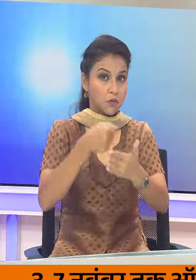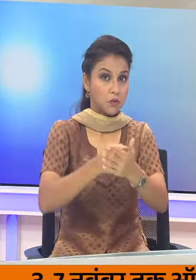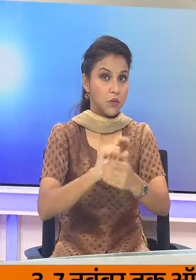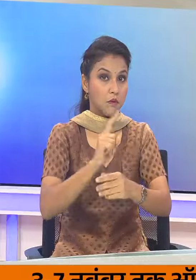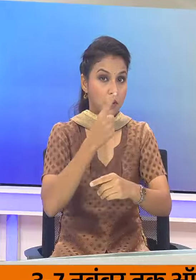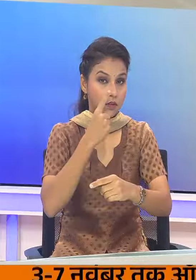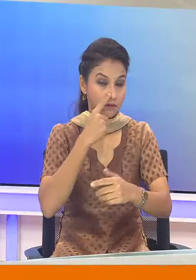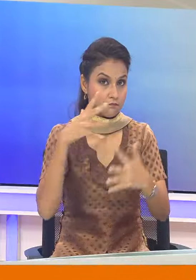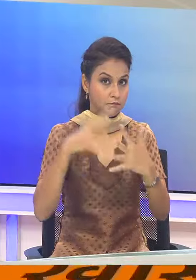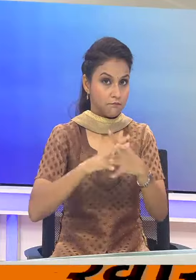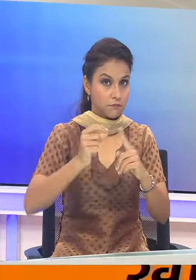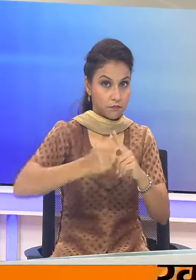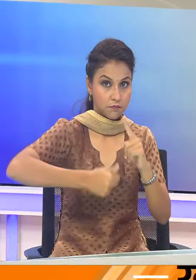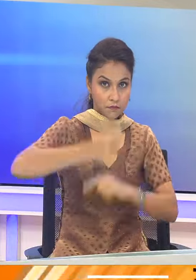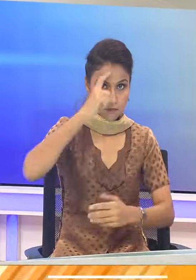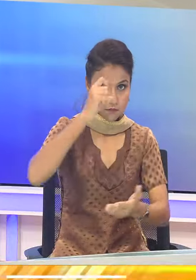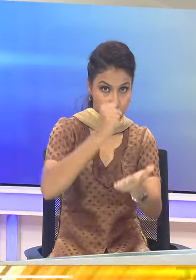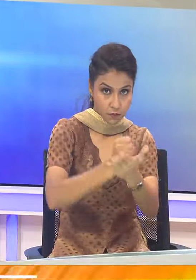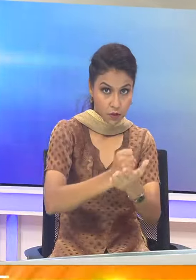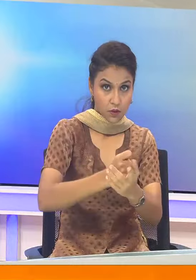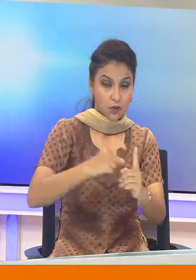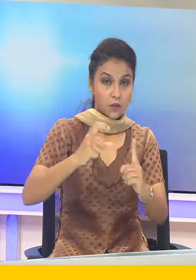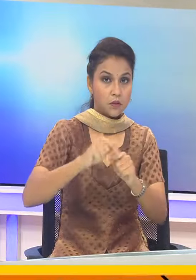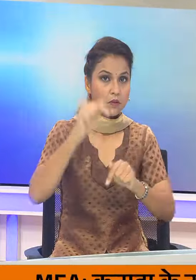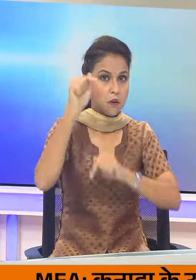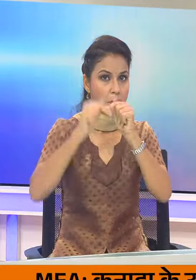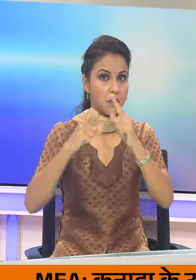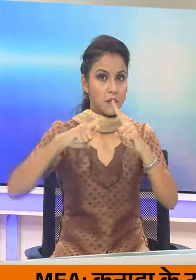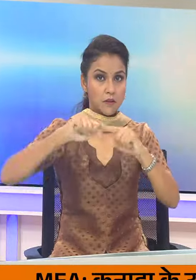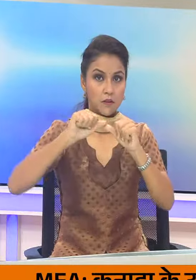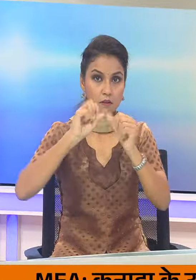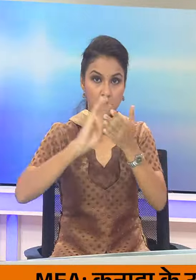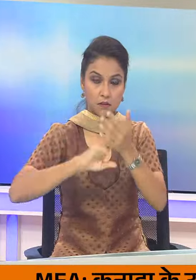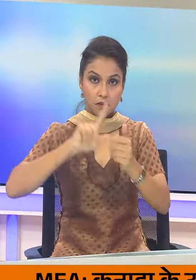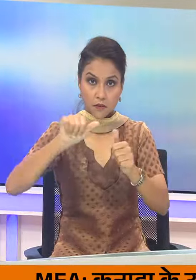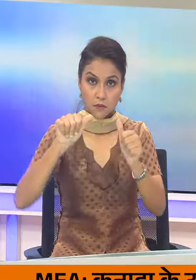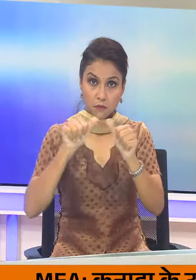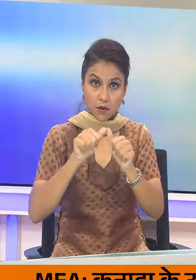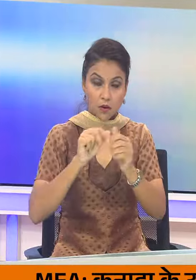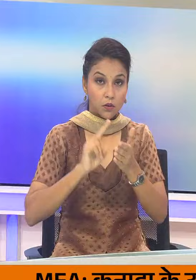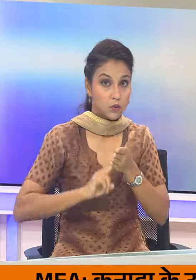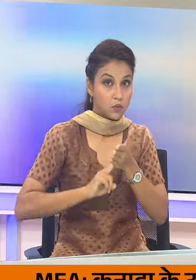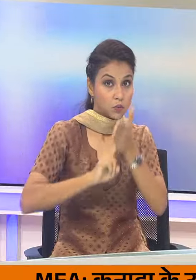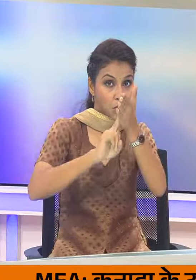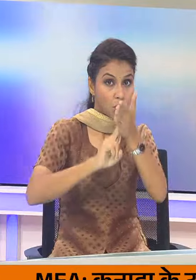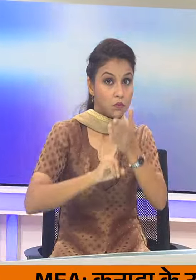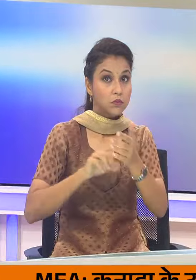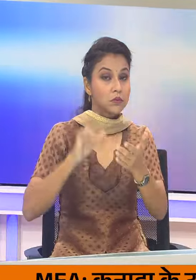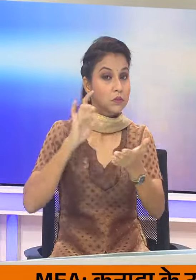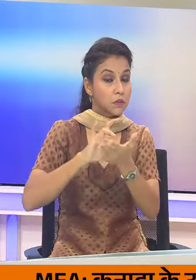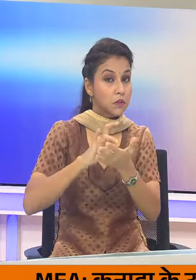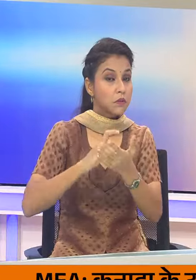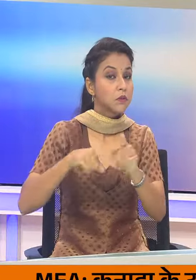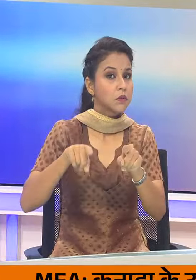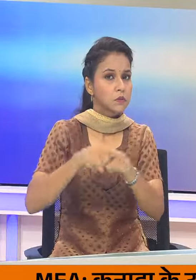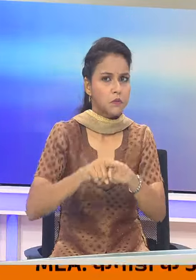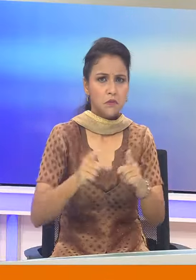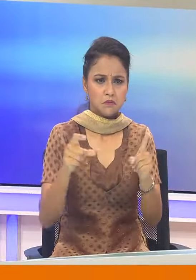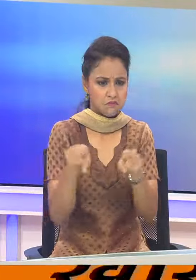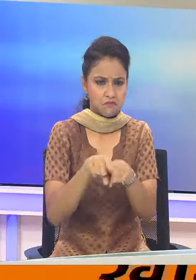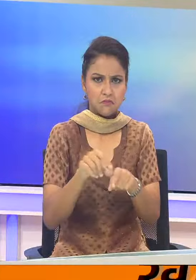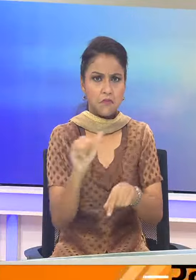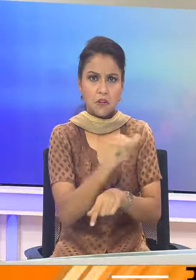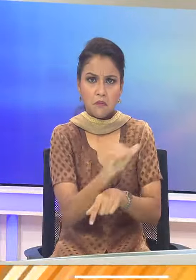राश्पती बनने की दावेदारी पेश कर रही डेमोक्राटिक उमीदवार कमला हरस ने उत्तरी कैरलीना में कहा कि वो ट्रम्प की तरह नहीं है